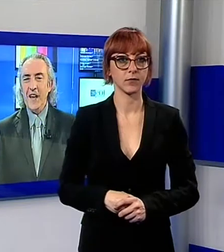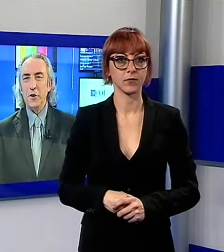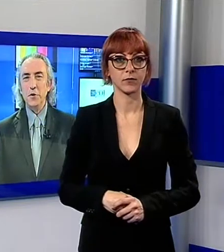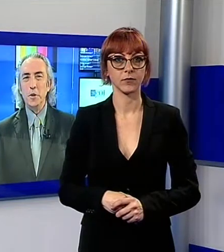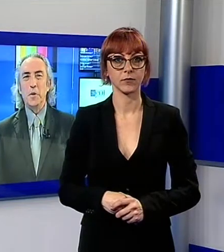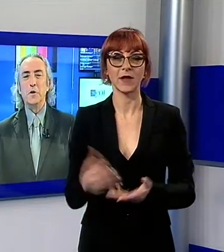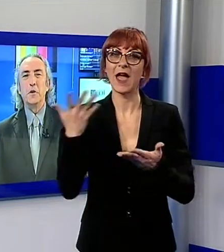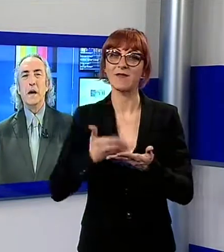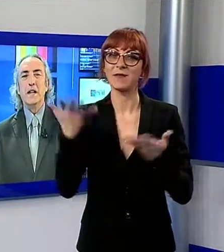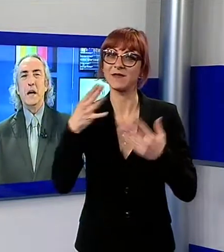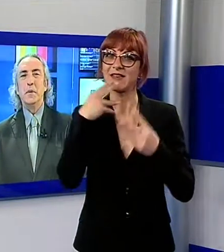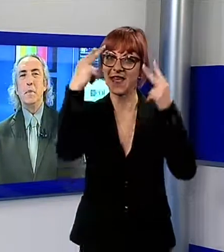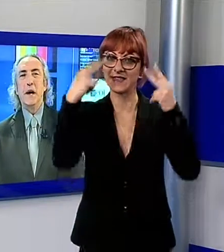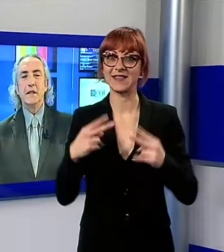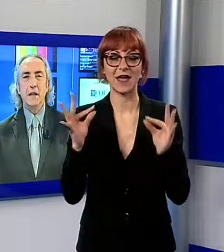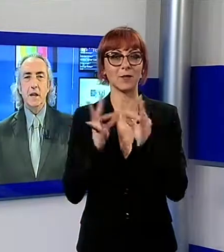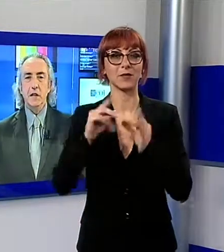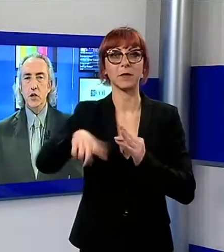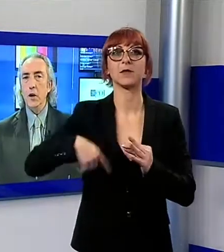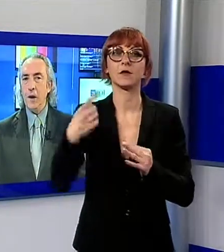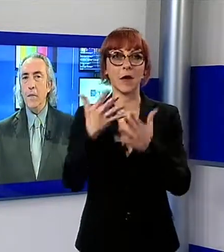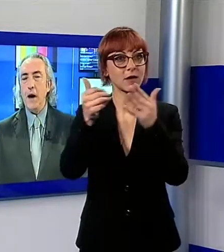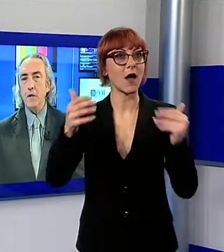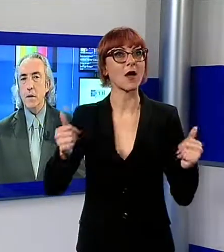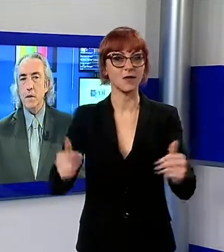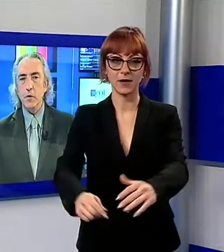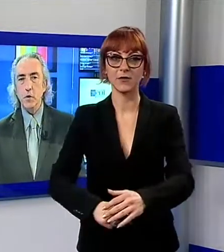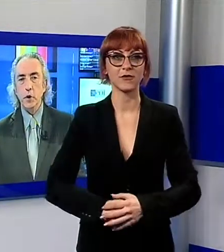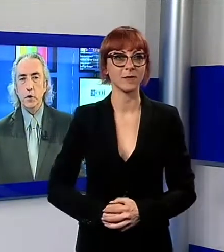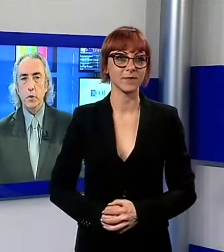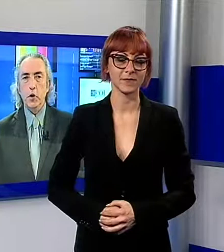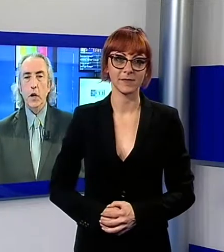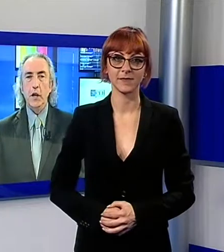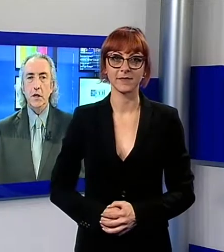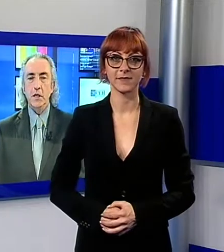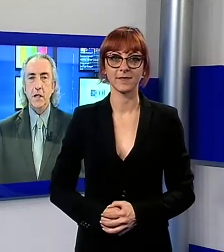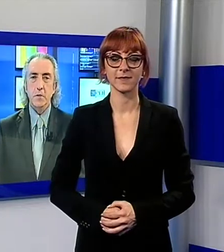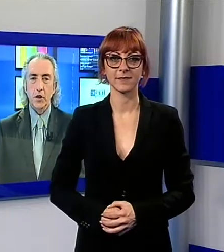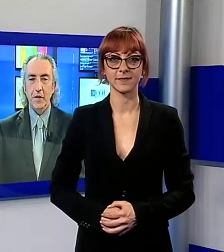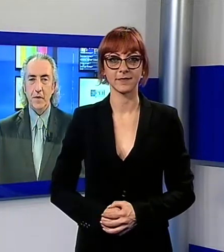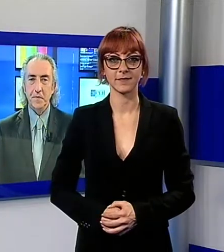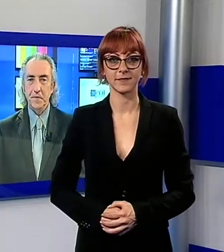È tutto per quanto riguarda la prima parte del TG Noi, una breve pausa ma torniamo subito dopo con le notizie sportive.